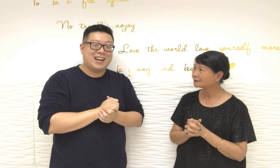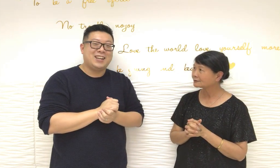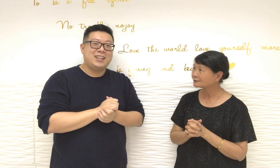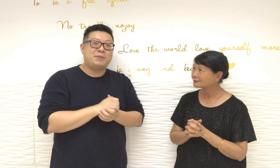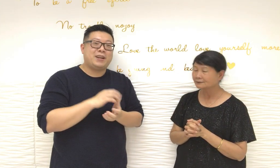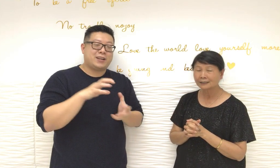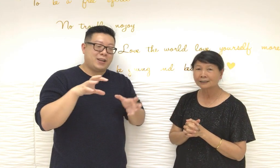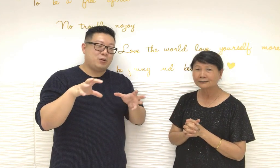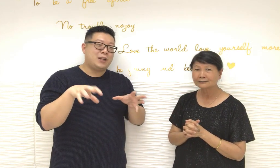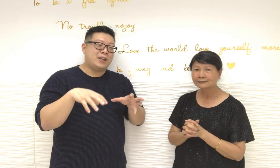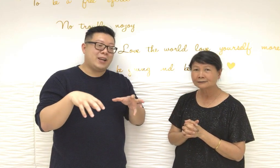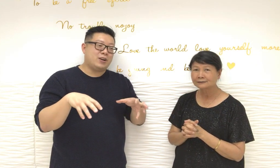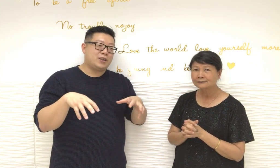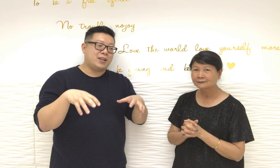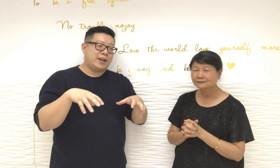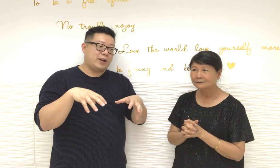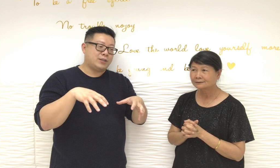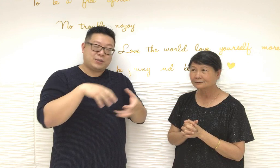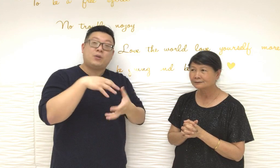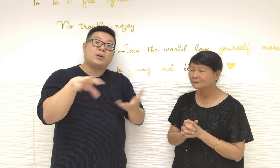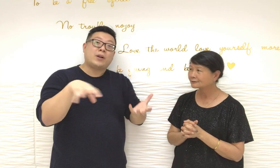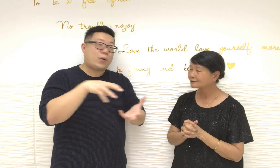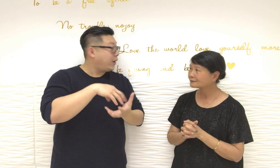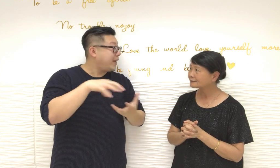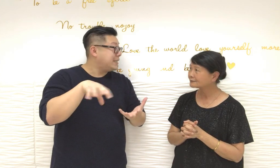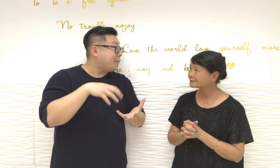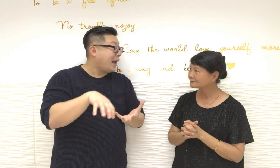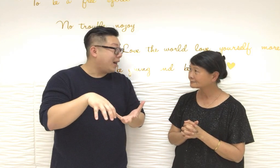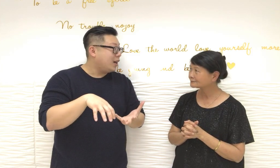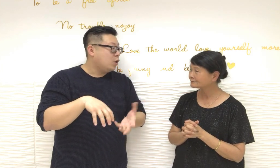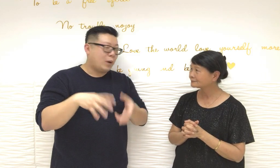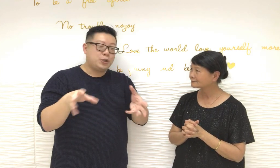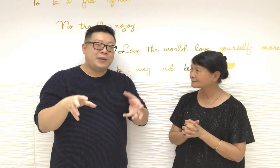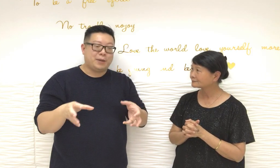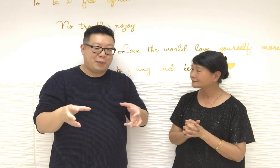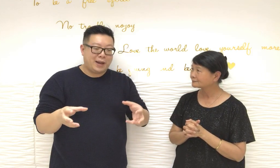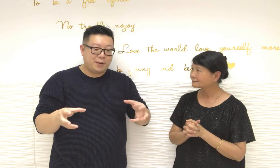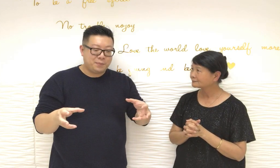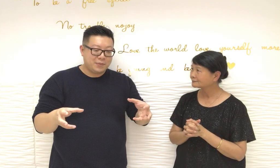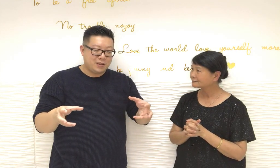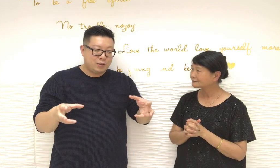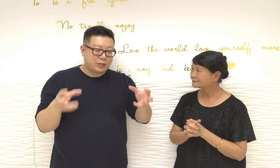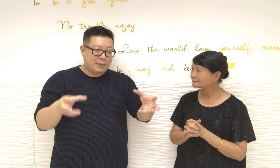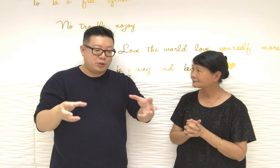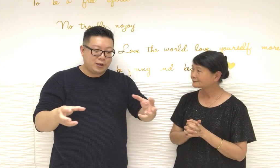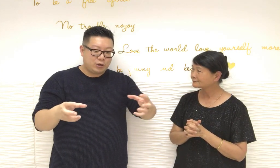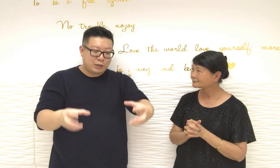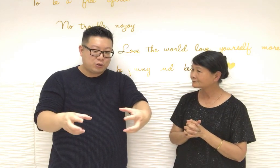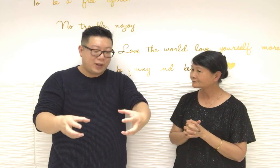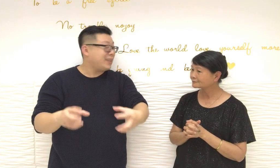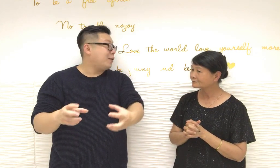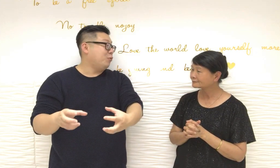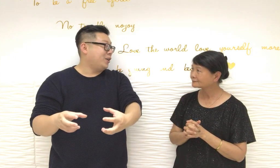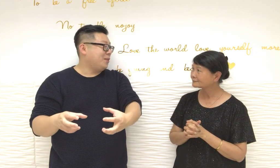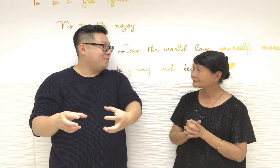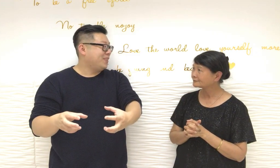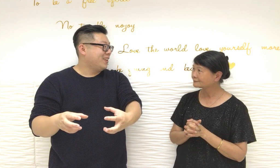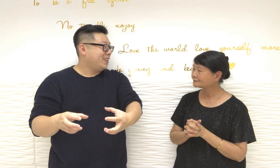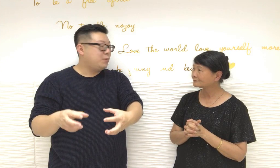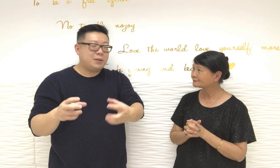因為你很有趣的就算我們家裡放或者外面的人放大笨象的水一定是悶的為什麼